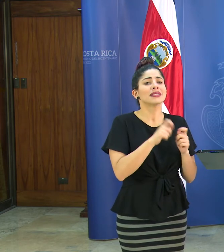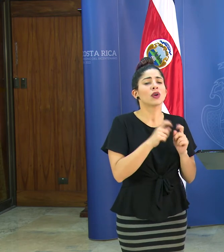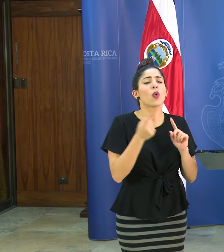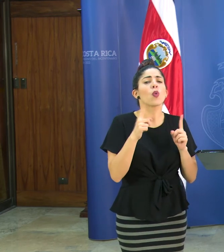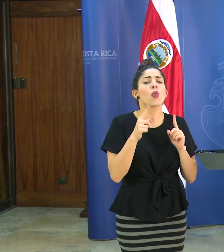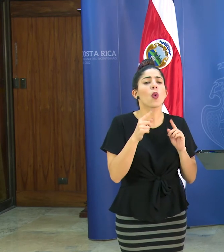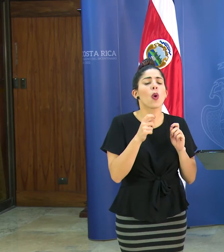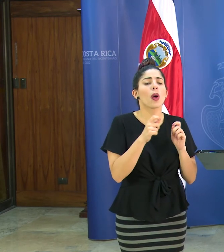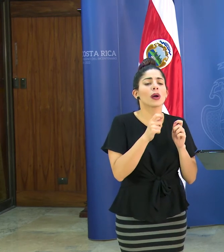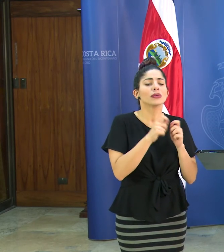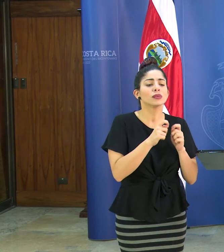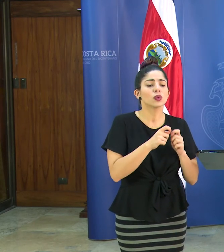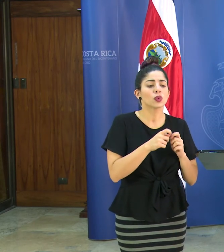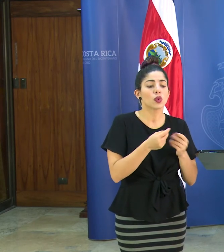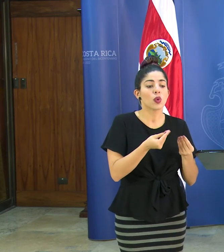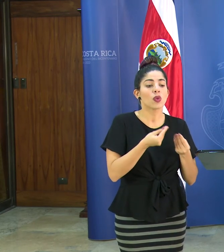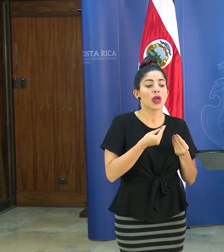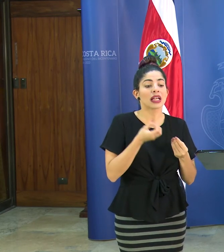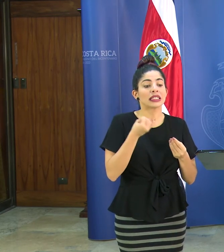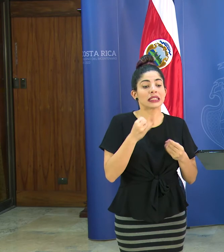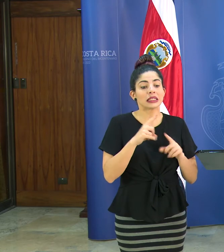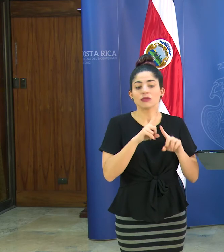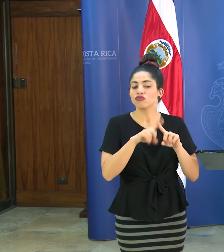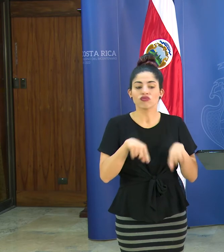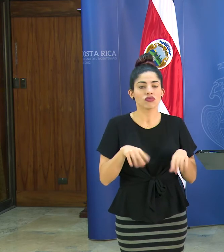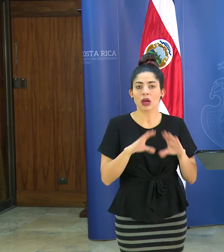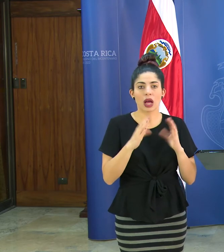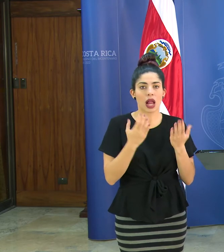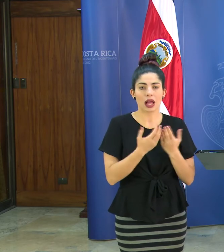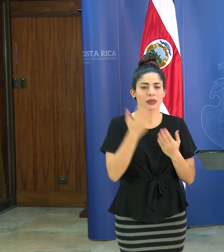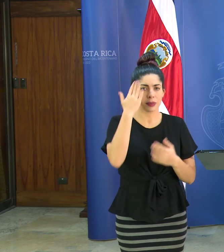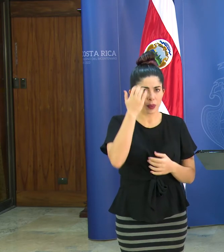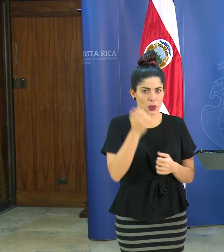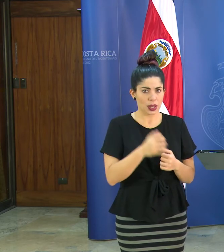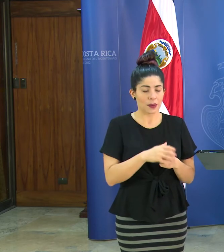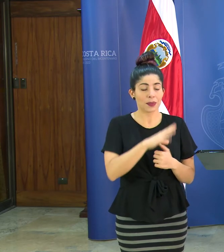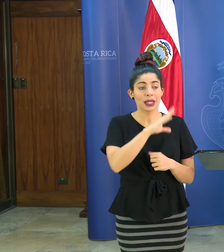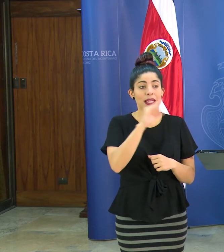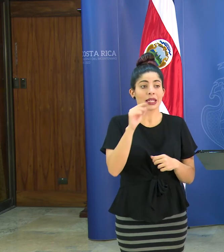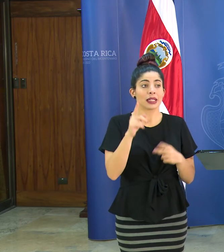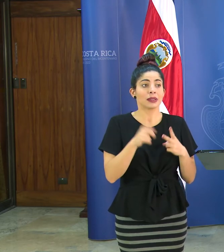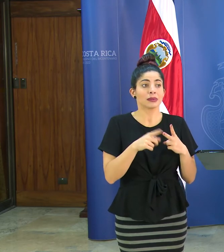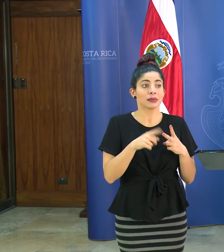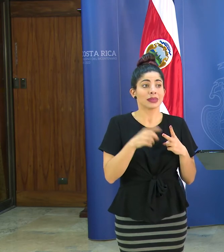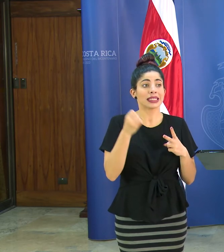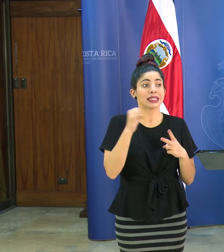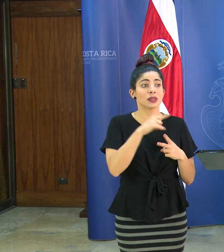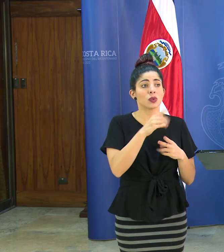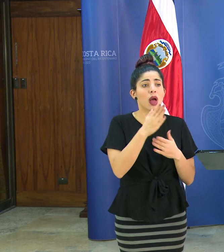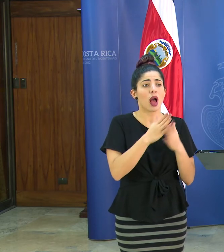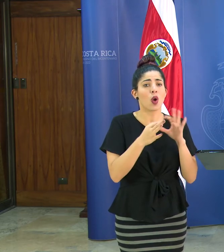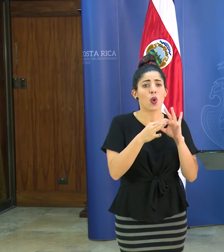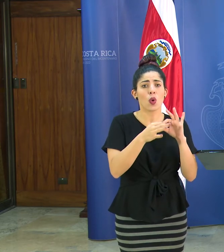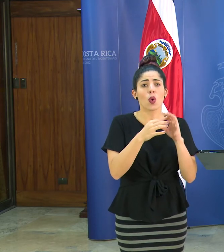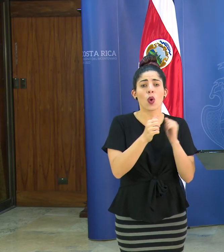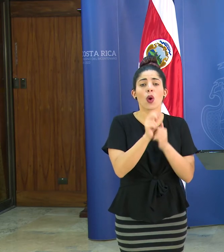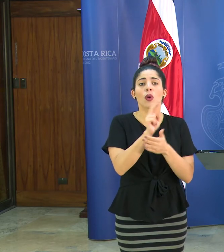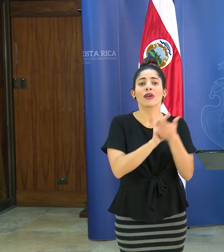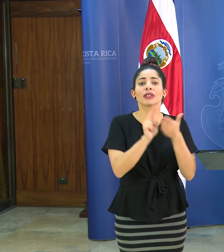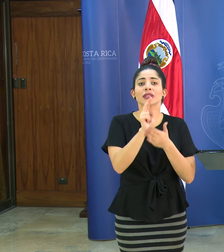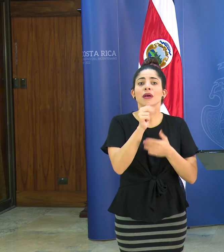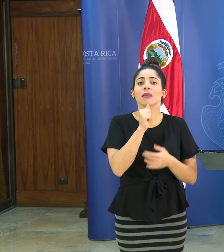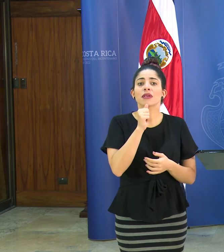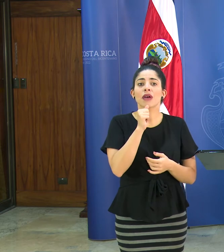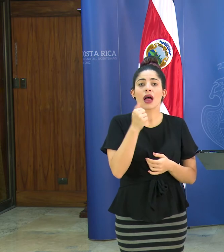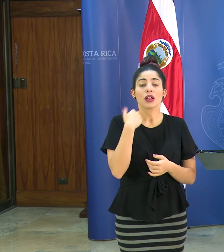aspectos que los llevan a no suspender las clases y también si han tenido alguna coordinación con las universidades privadas